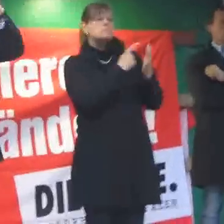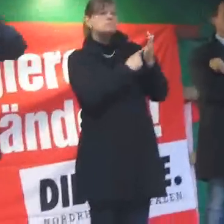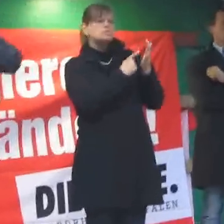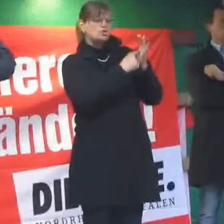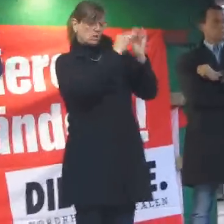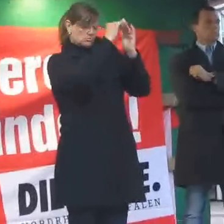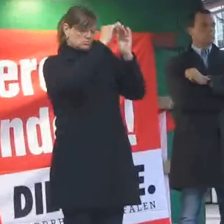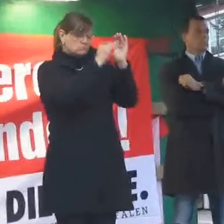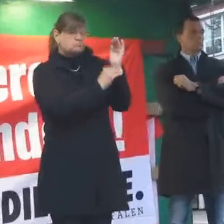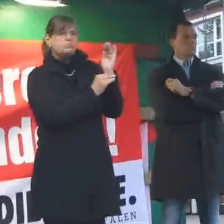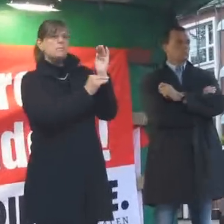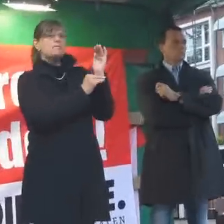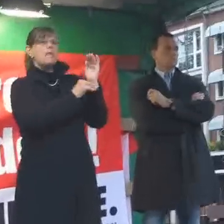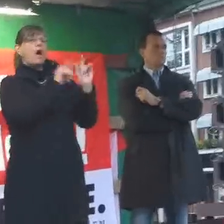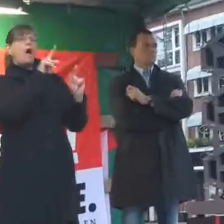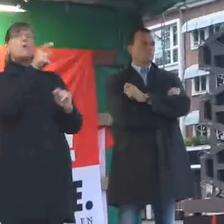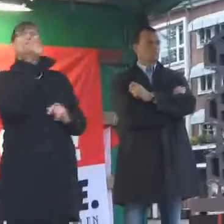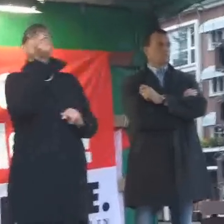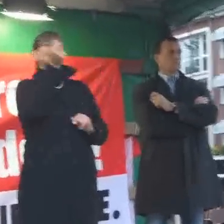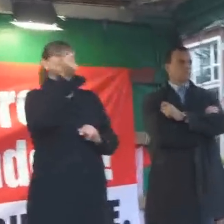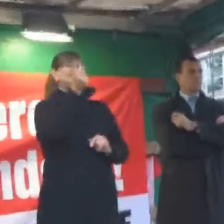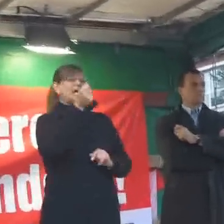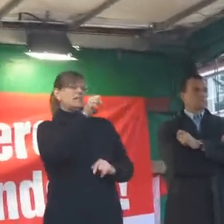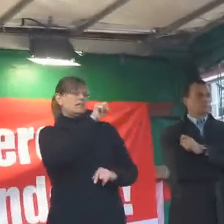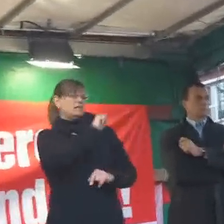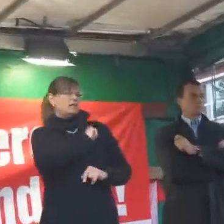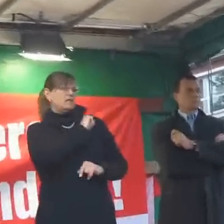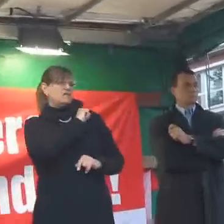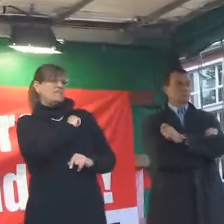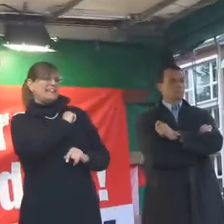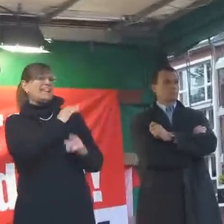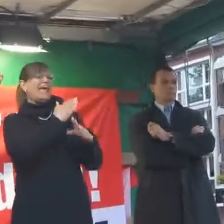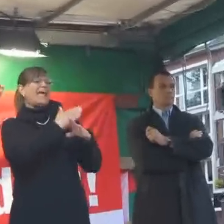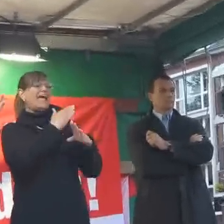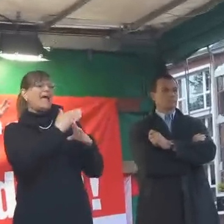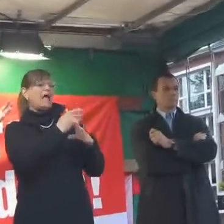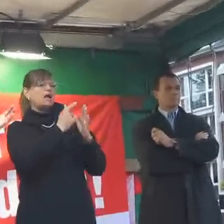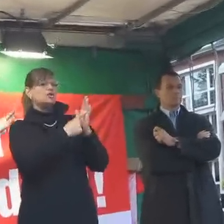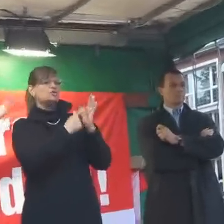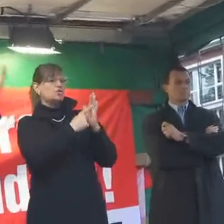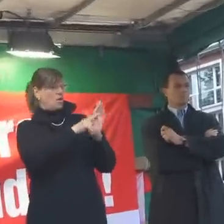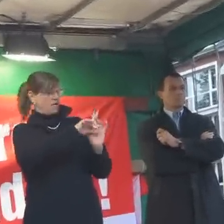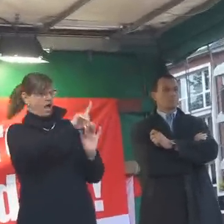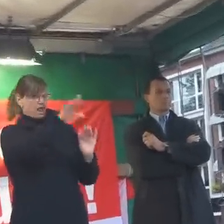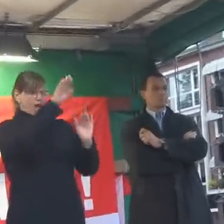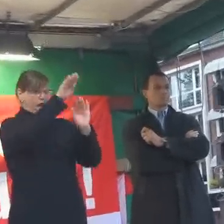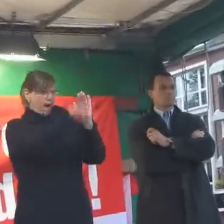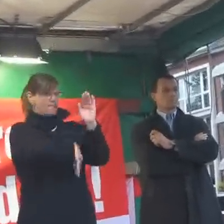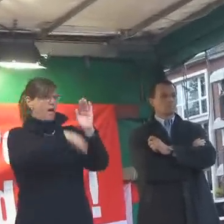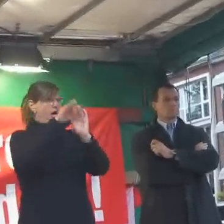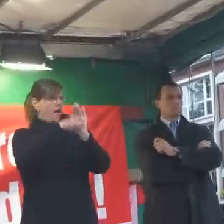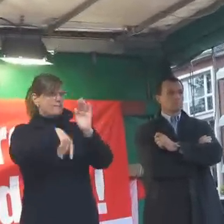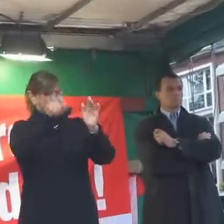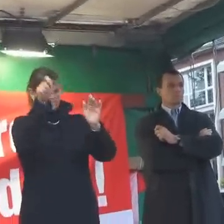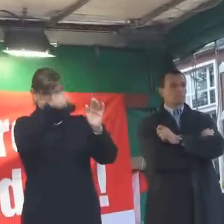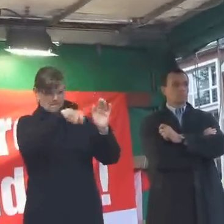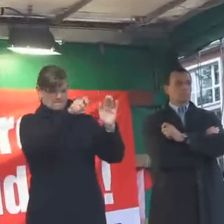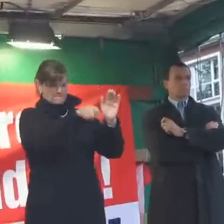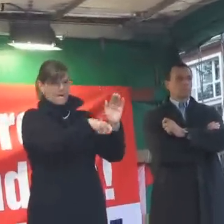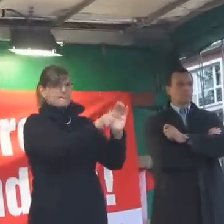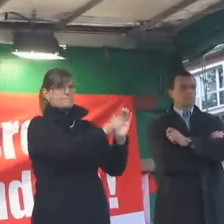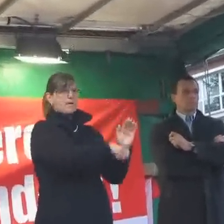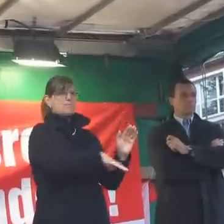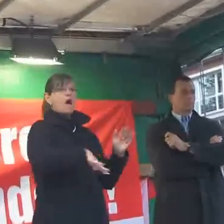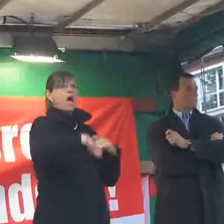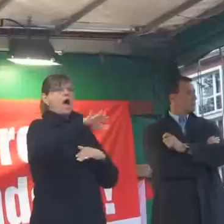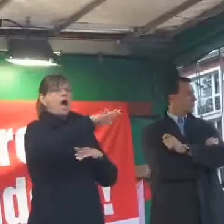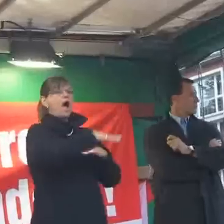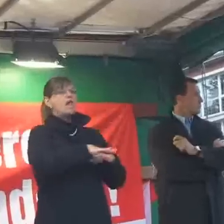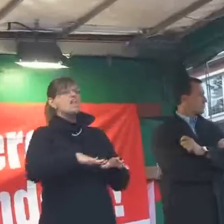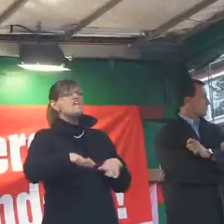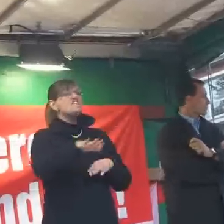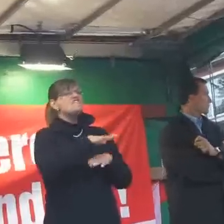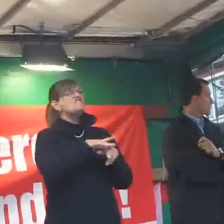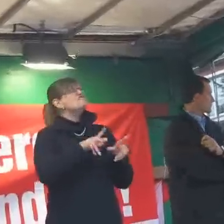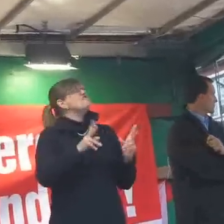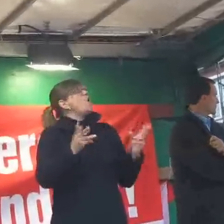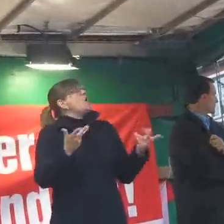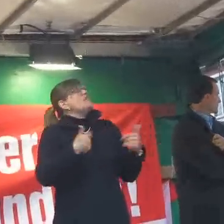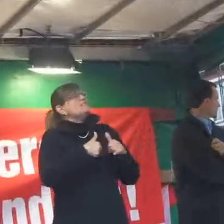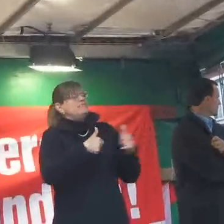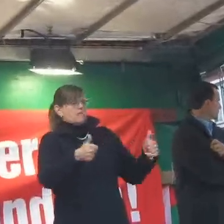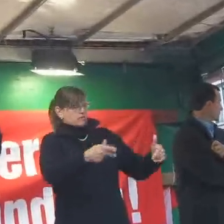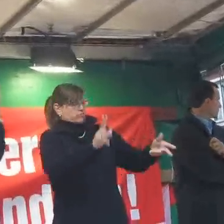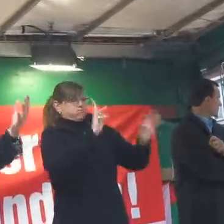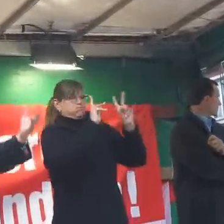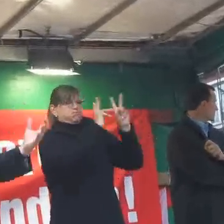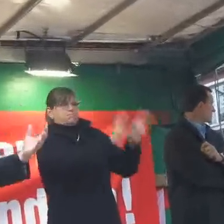der Regelbesteuerung bei Zinsgewinnen und so weiter. Wer hat denn das alles gemacht und damit das ganze Volk zurückgelassen, damit wir nicht genügend